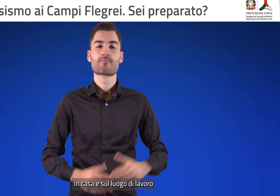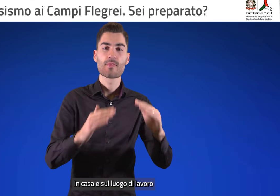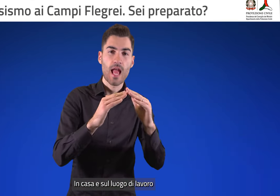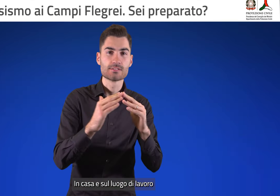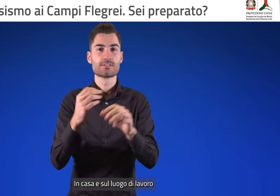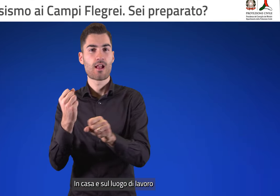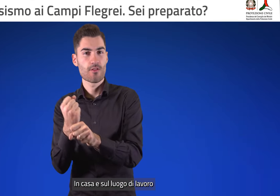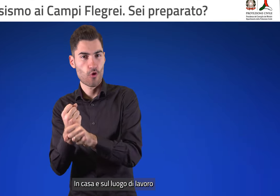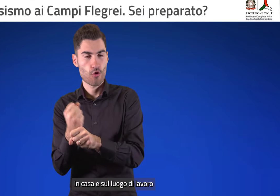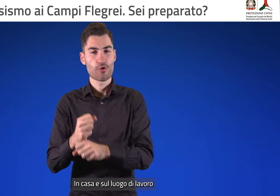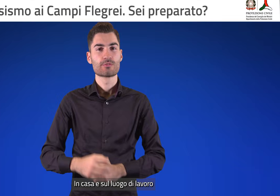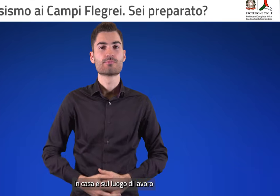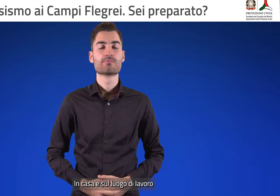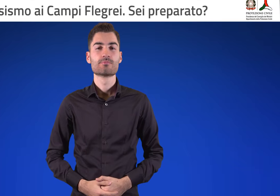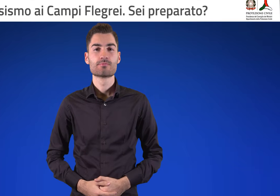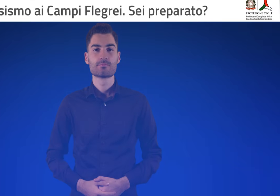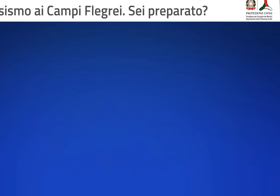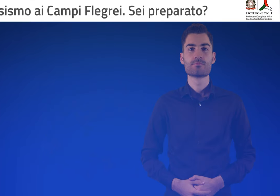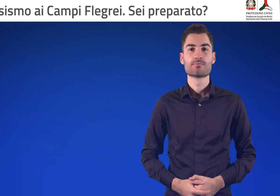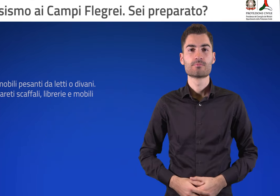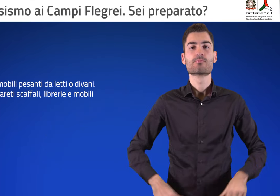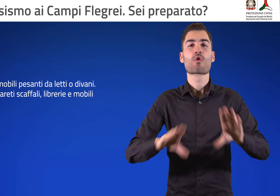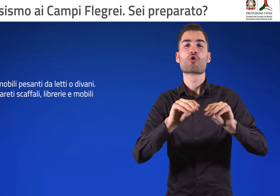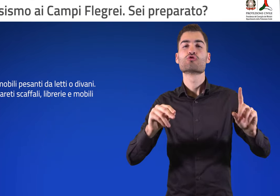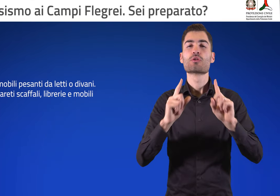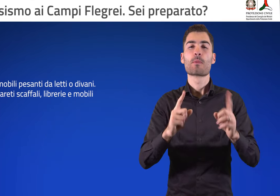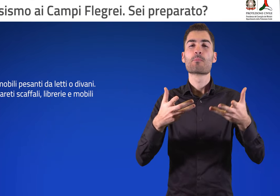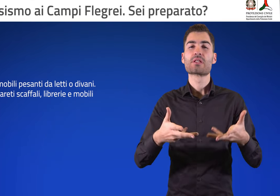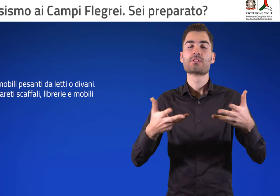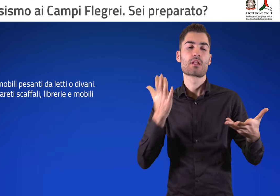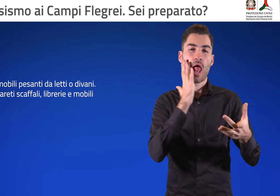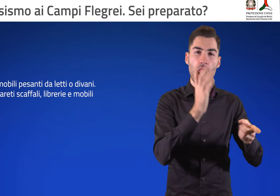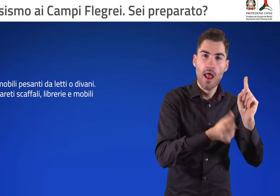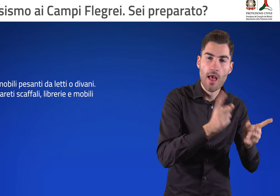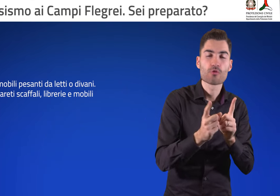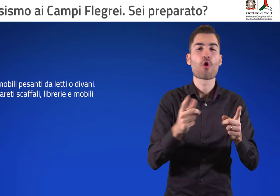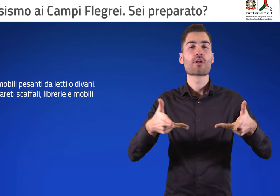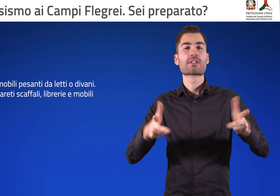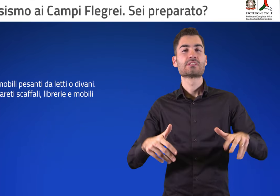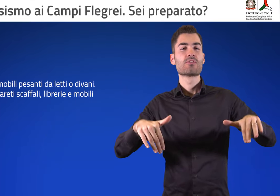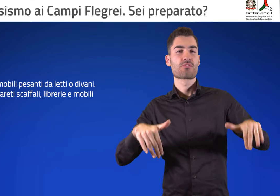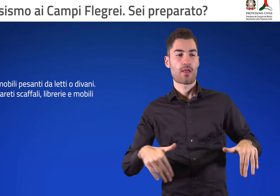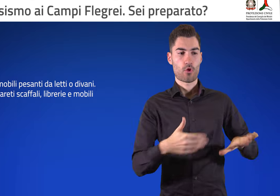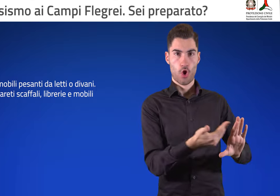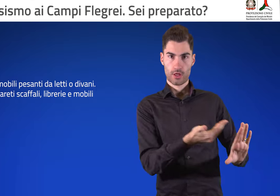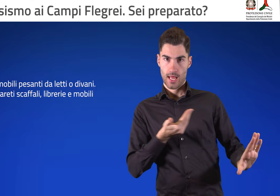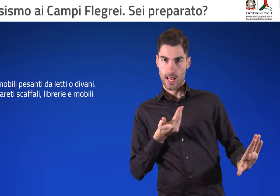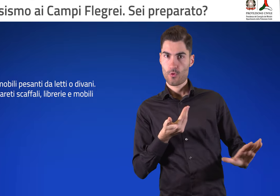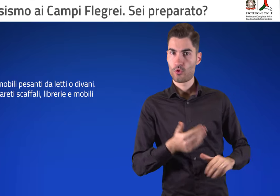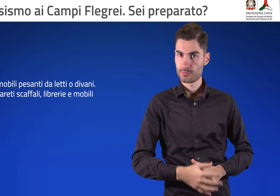In casa e sul luogo di lavoro. Allontana mobili pesanti da letti o divani.